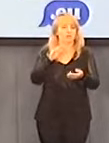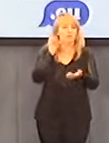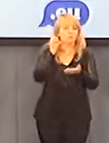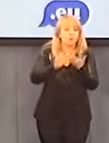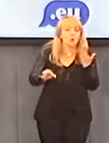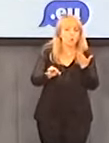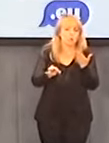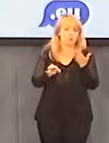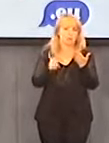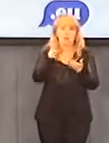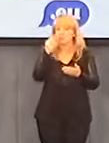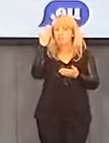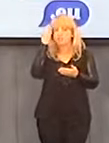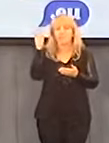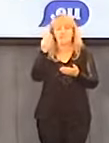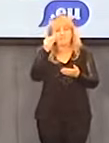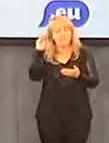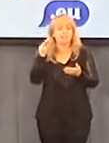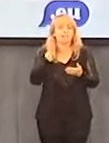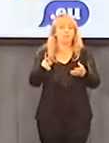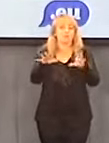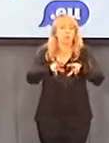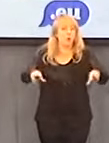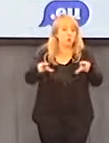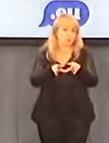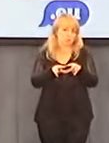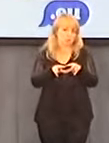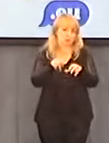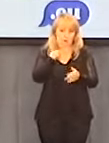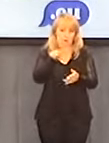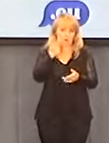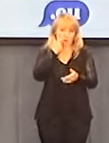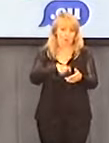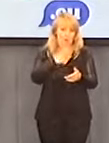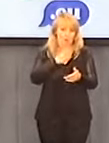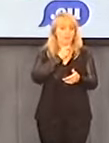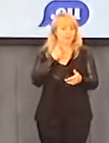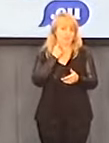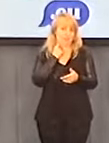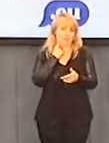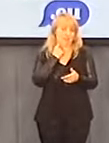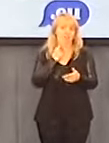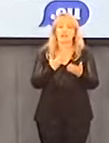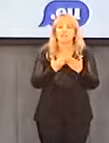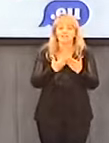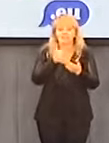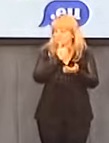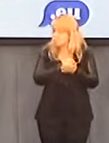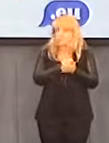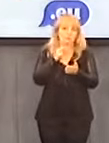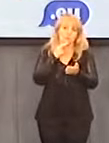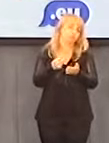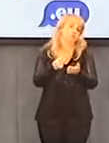nieraz niż rodzice o tym księdzu, niż jego rodzice. Więc nie można mówić,